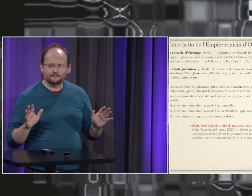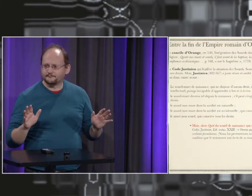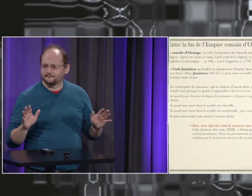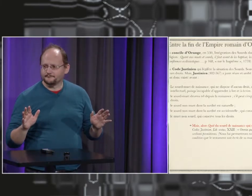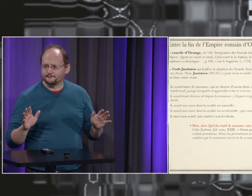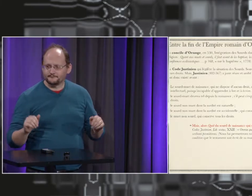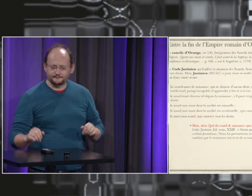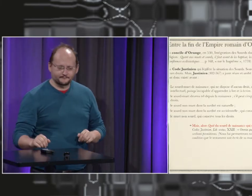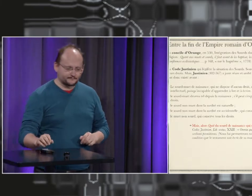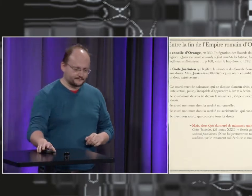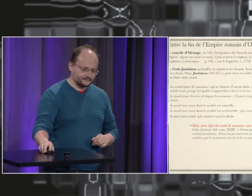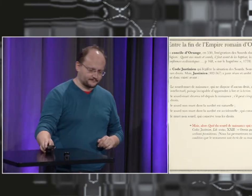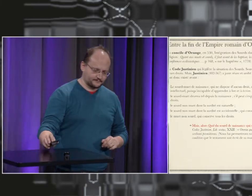été instruites qu'elles pouvaient s'exprimer par l'écrit